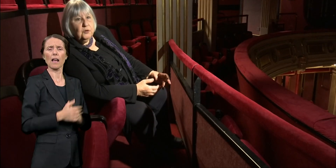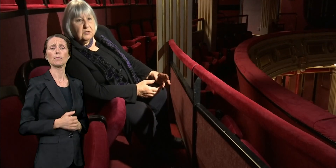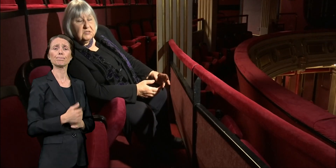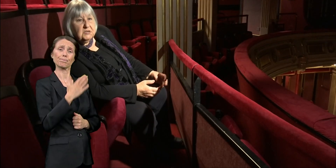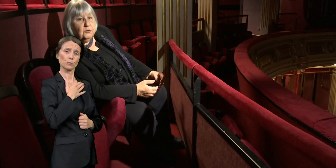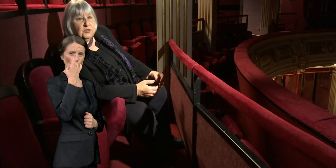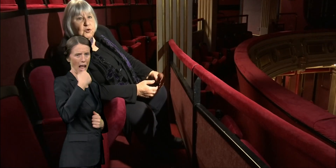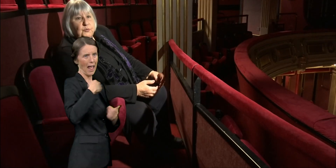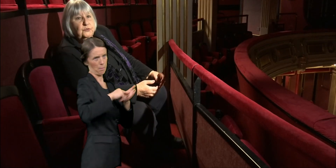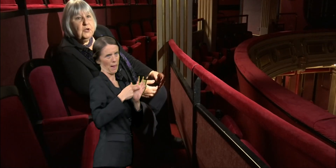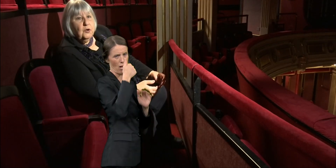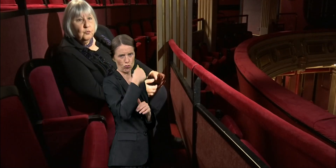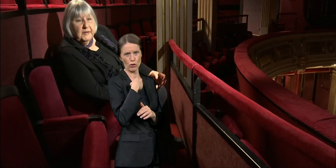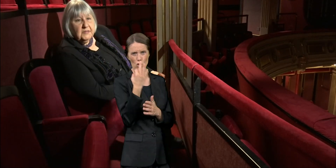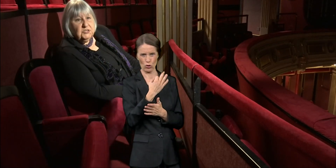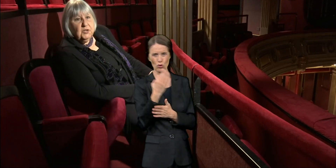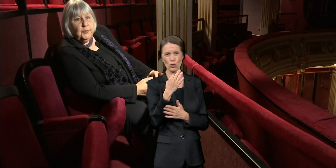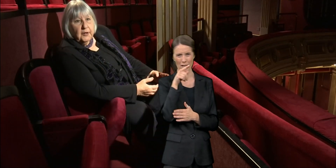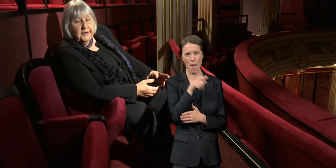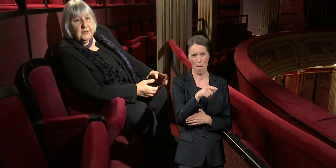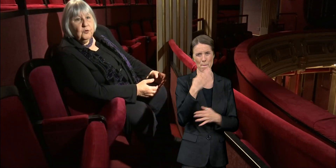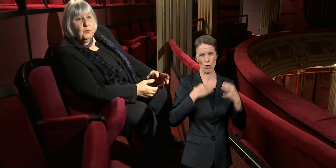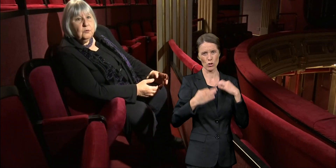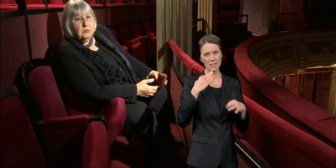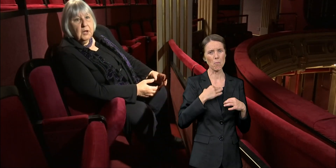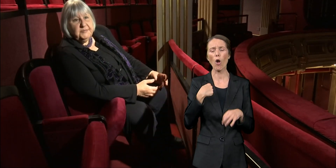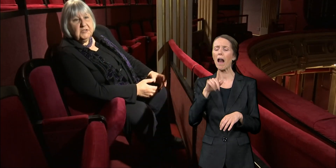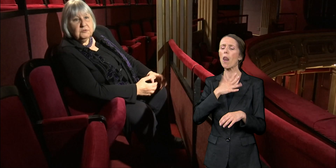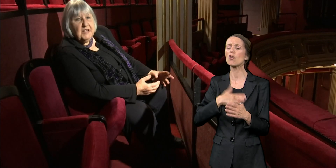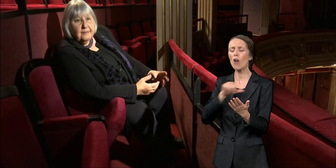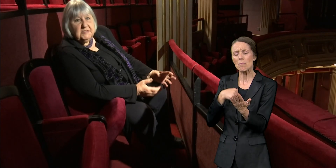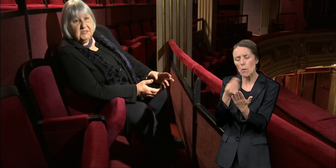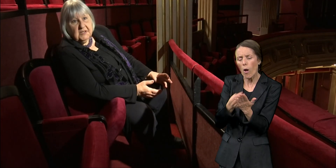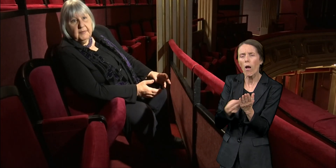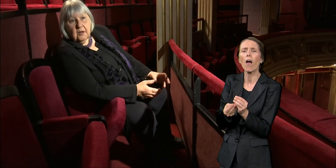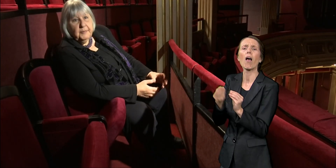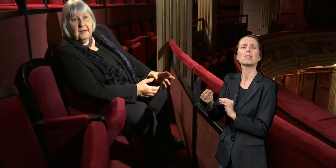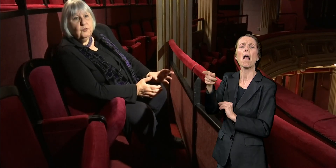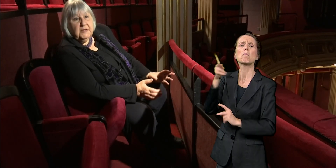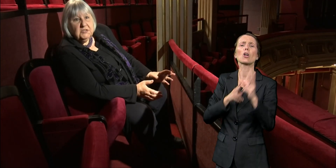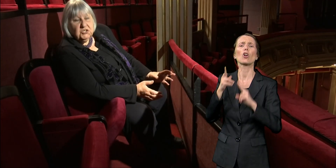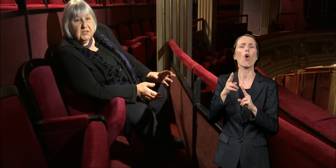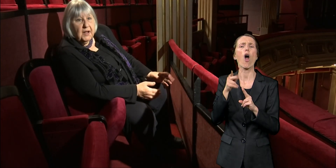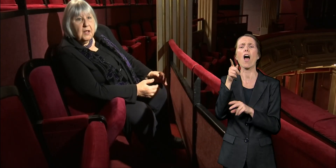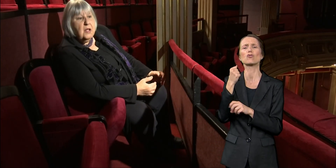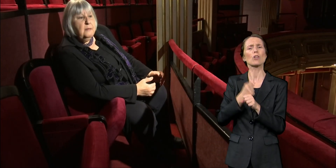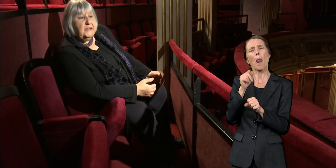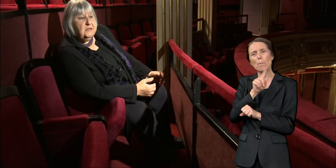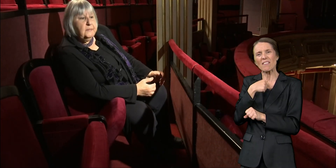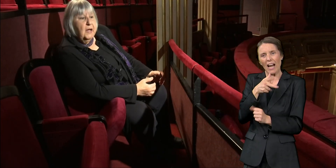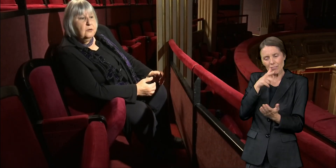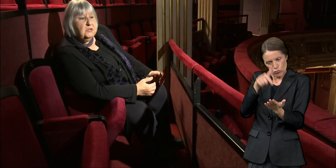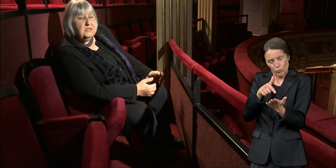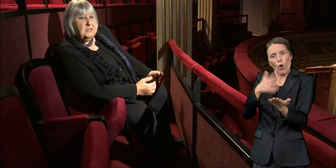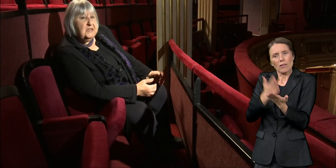radionice, nego da to budu umetnički projekti koji mogu dopstanu sami za sebe kao prava umetnička dela. Pa